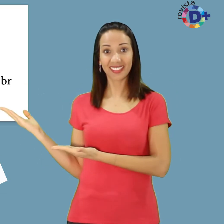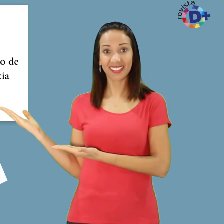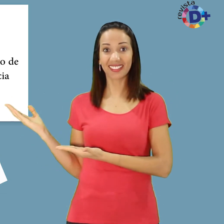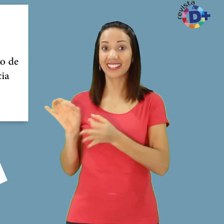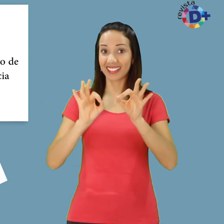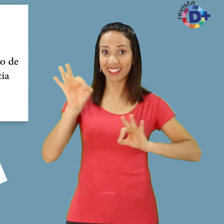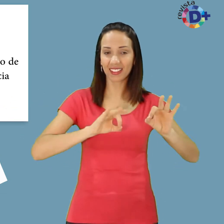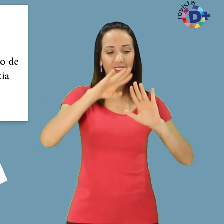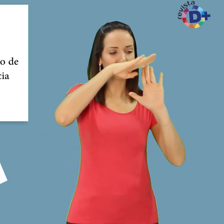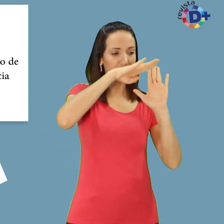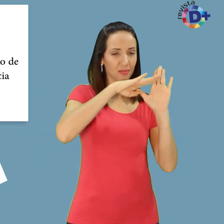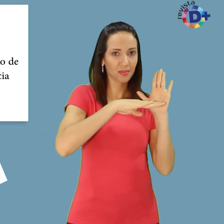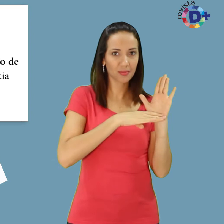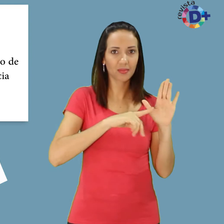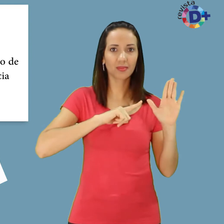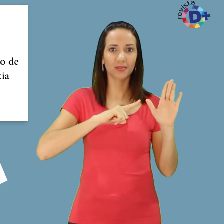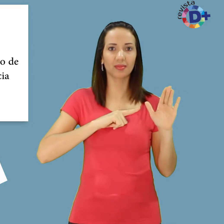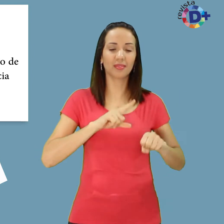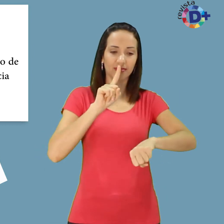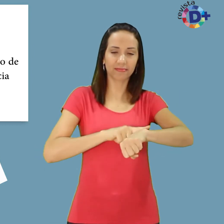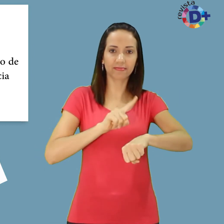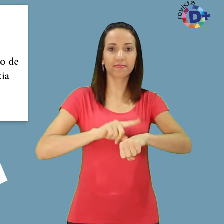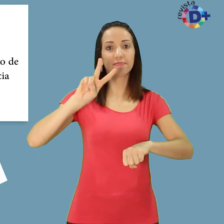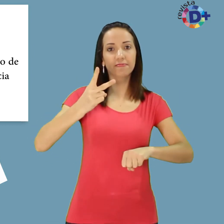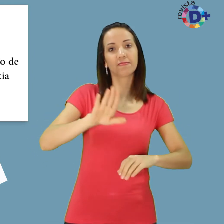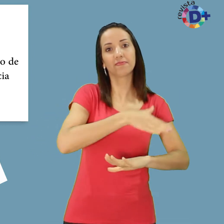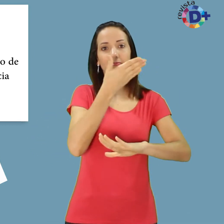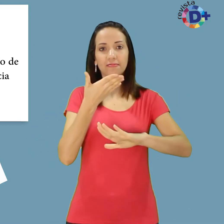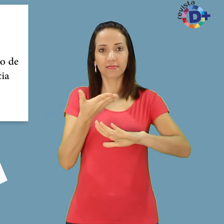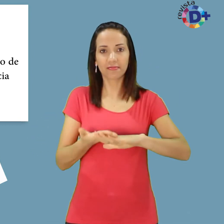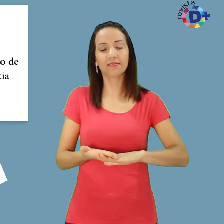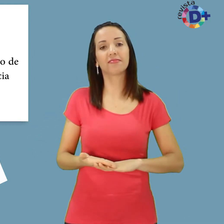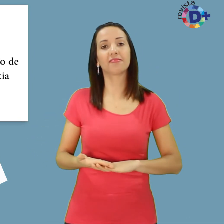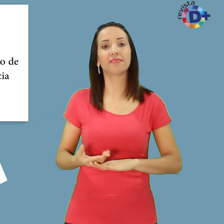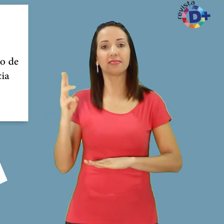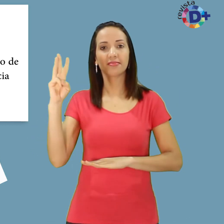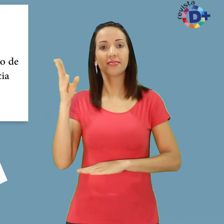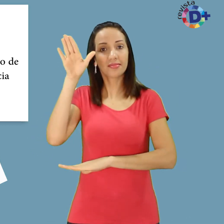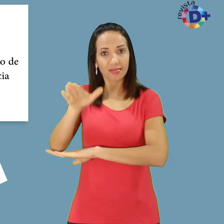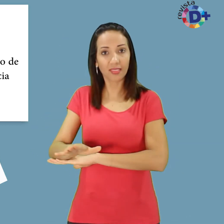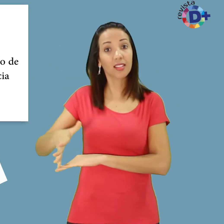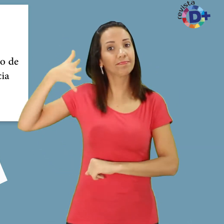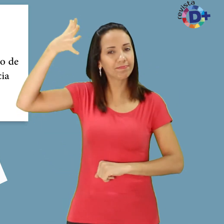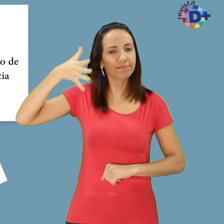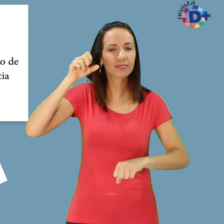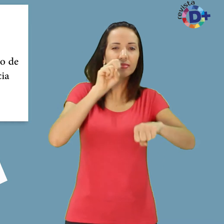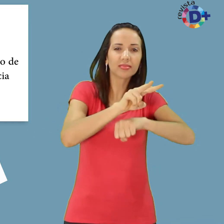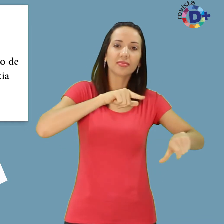Programação Das 14h às 15h Palestras sobre Mercado de Trabalho para Pessoas com